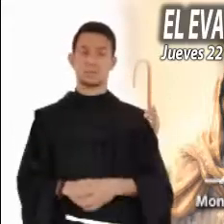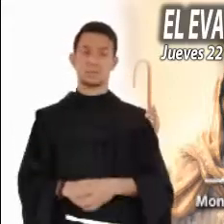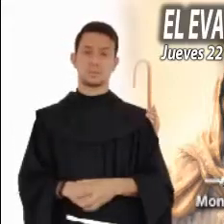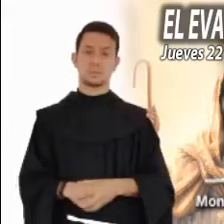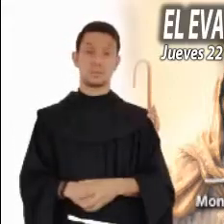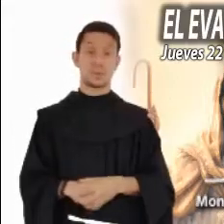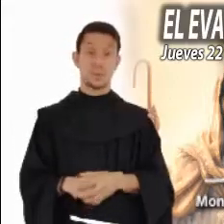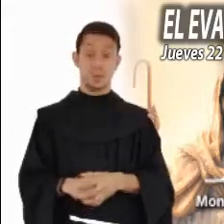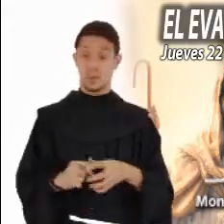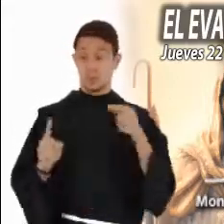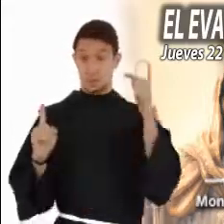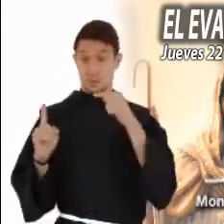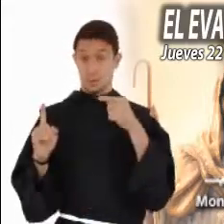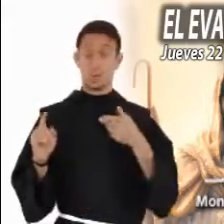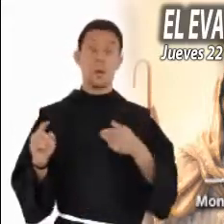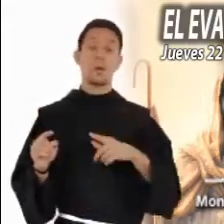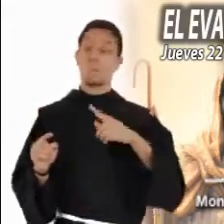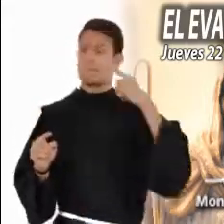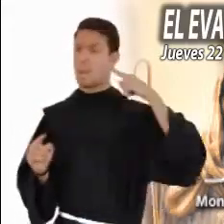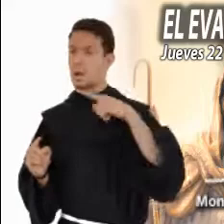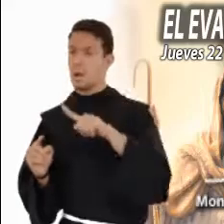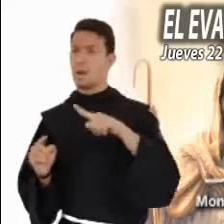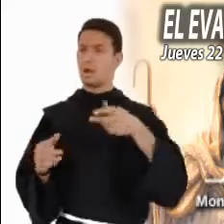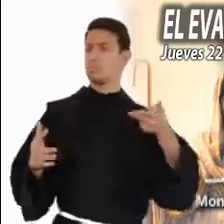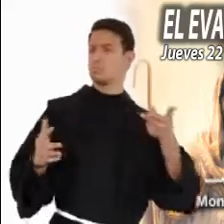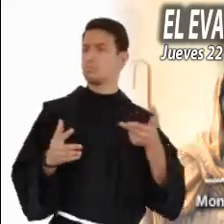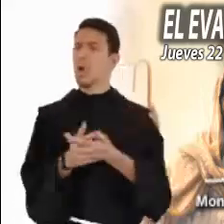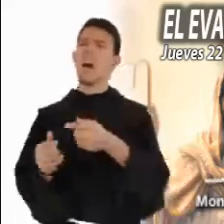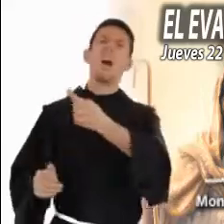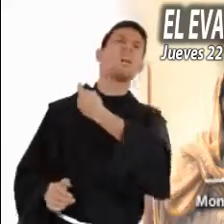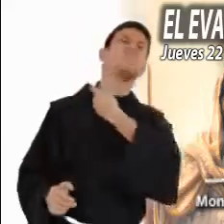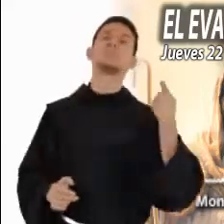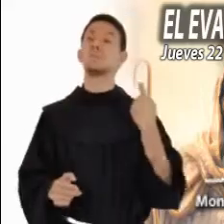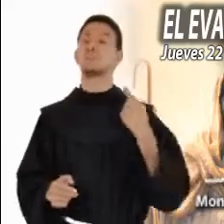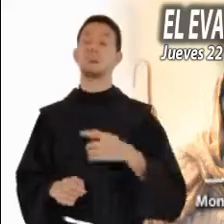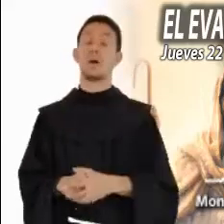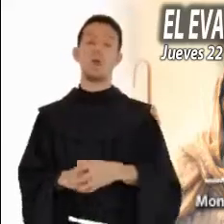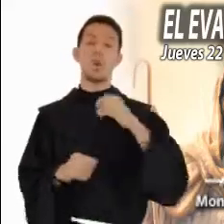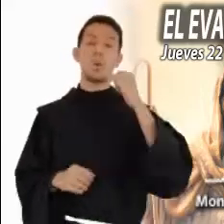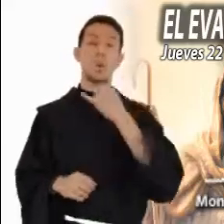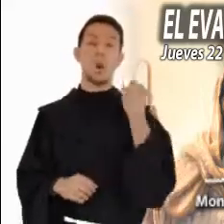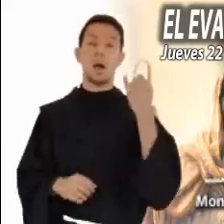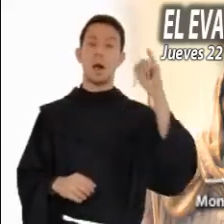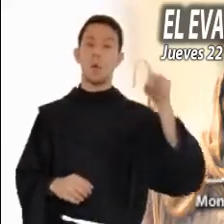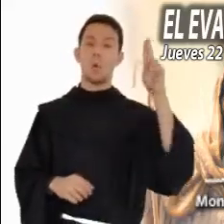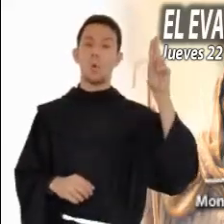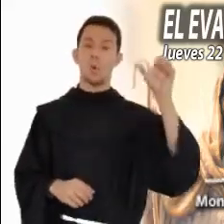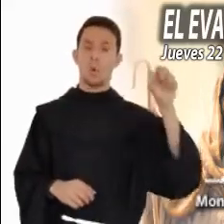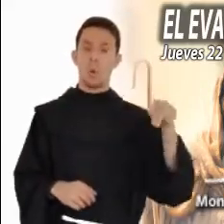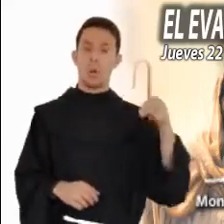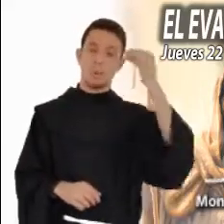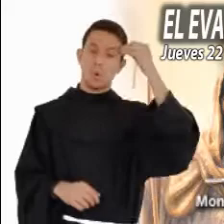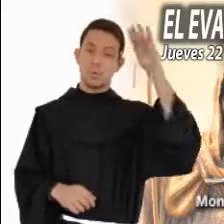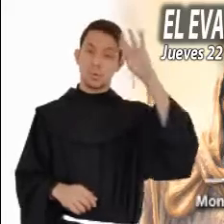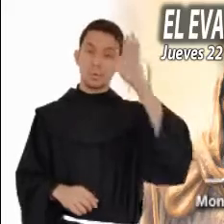¿Ya había mandado decapitar a Juan el Bautista porque estorbaba su manera de vivir? ¿Y ahora surge